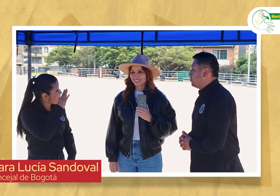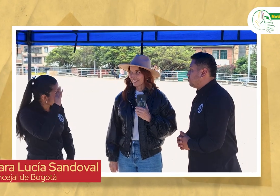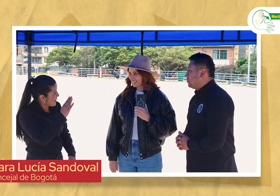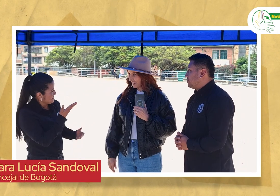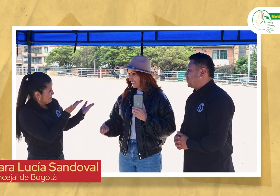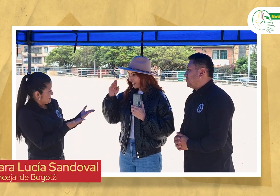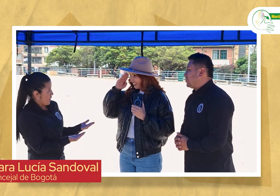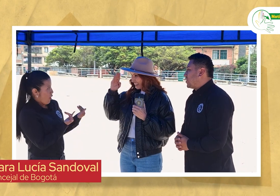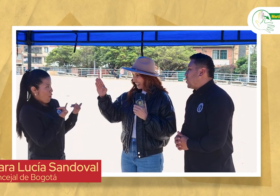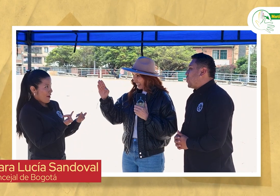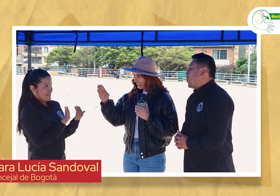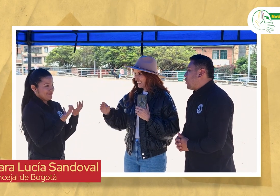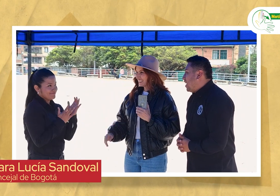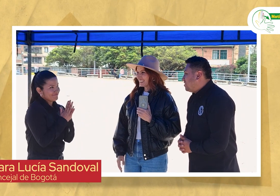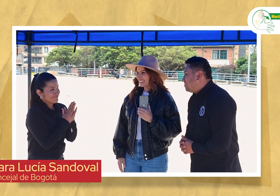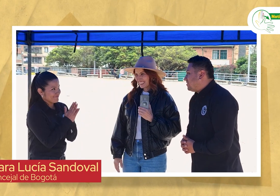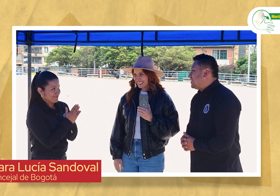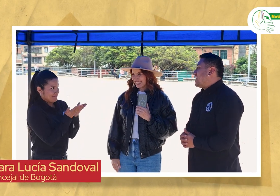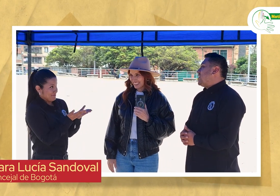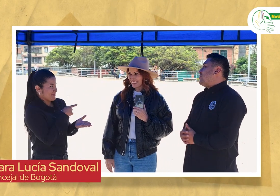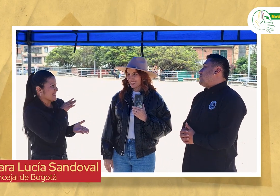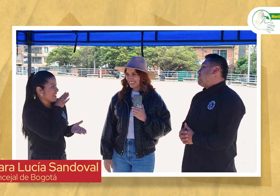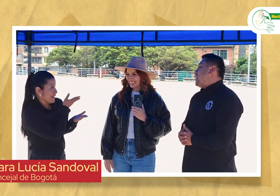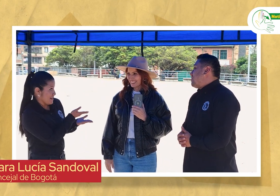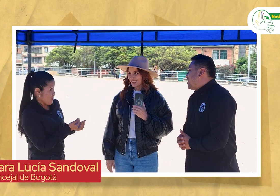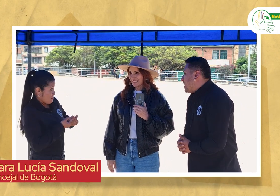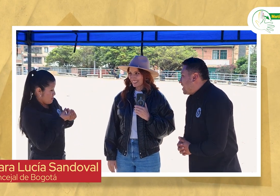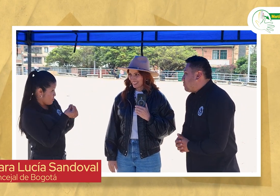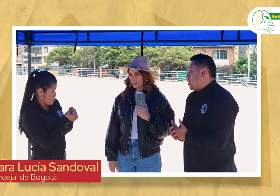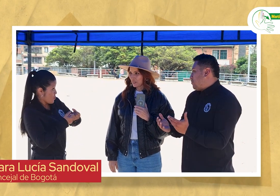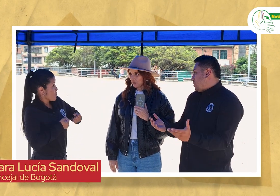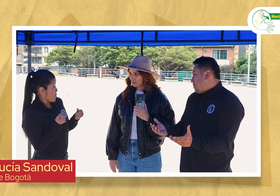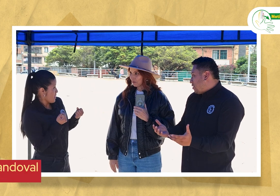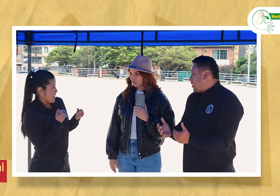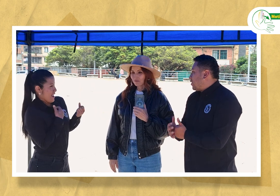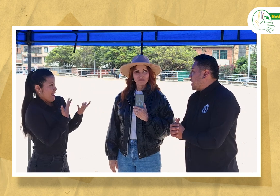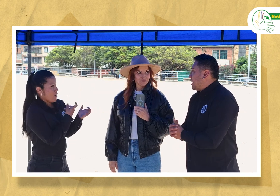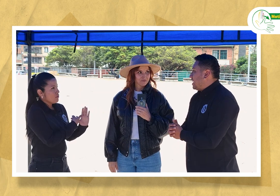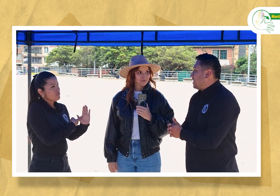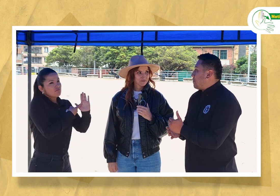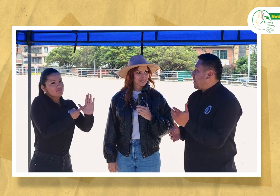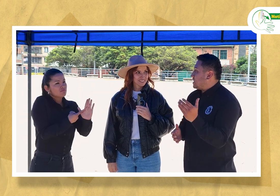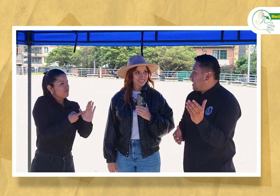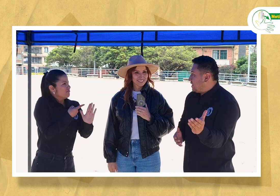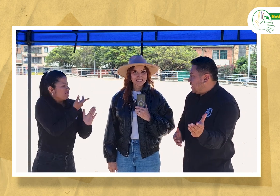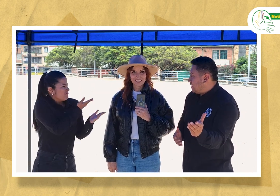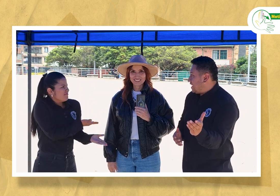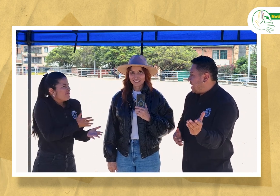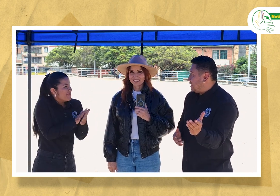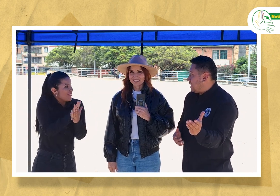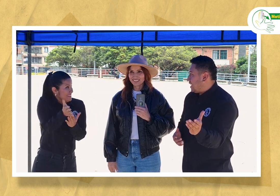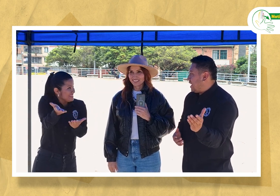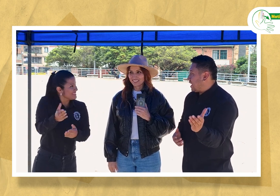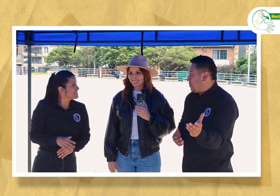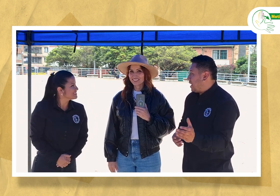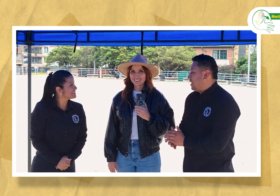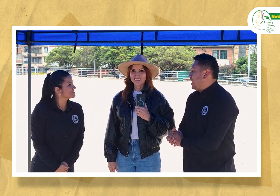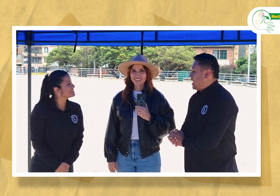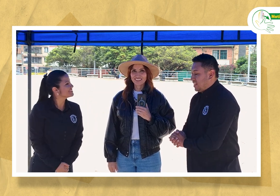Hola, ¿cómo estás? Estamos deseosos de saber quién eres y saber qué haces aquí en el Consejo de Bogotá. Por favor, preséntate.